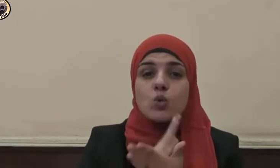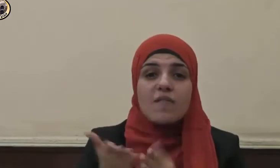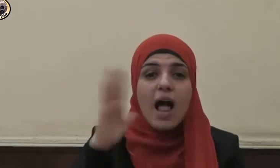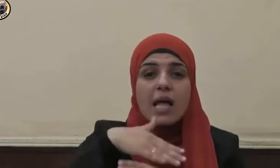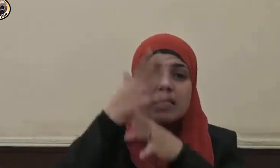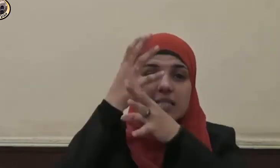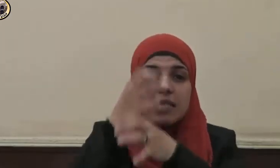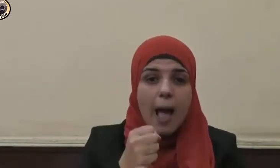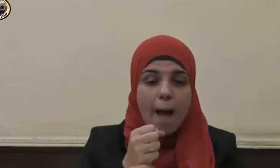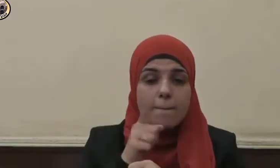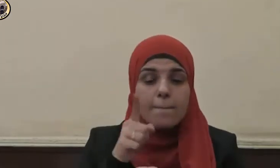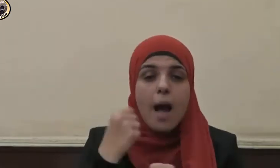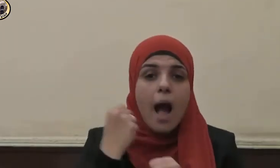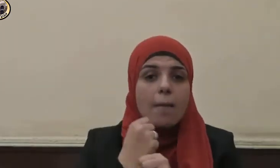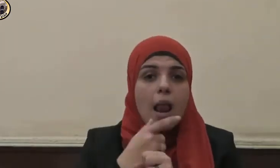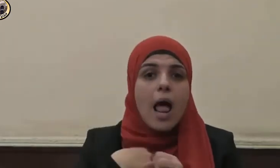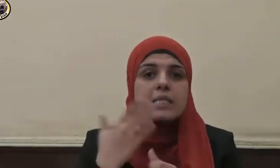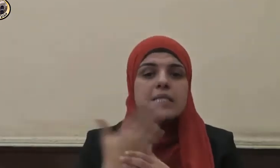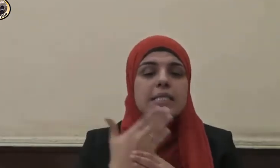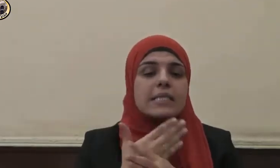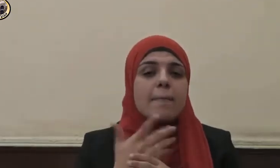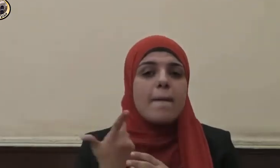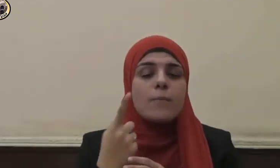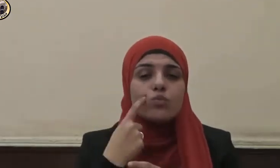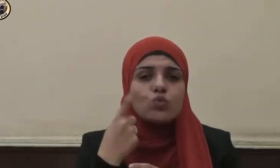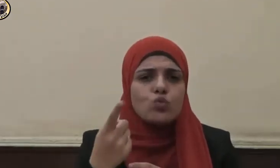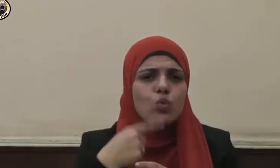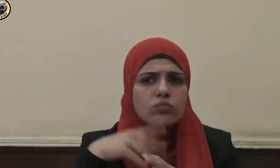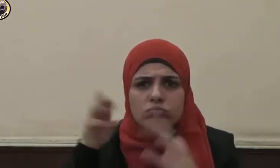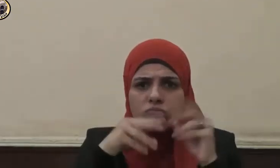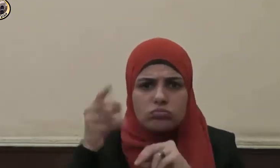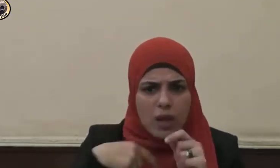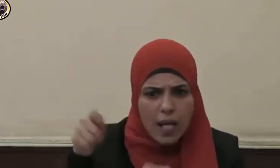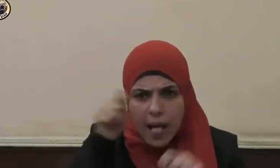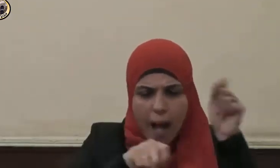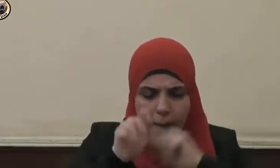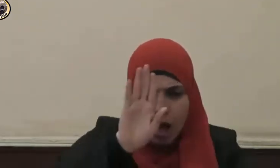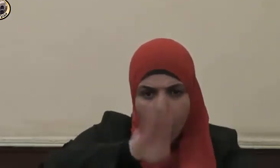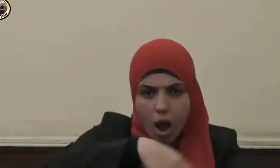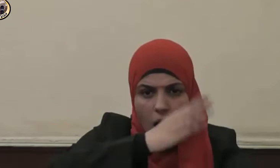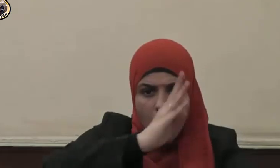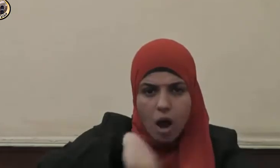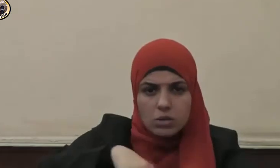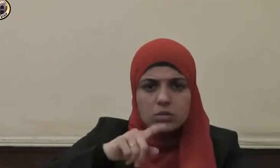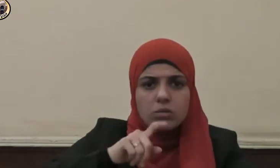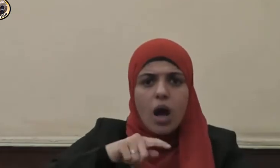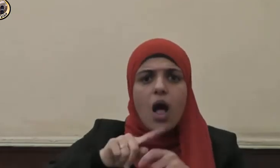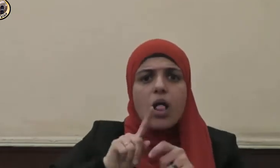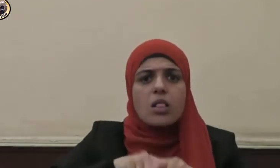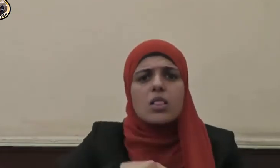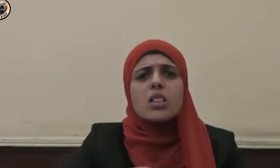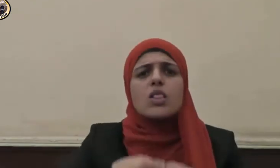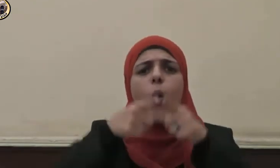عليه السلام بالأسباب وأعد خطة طويلة